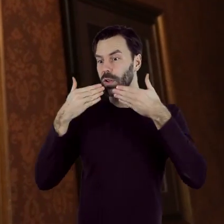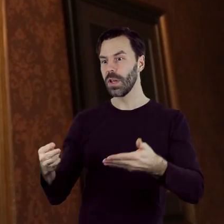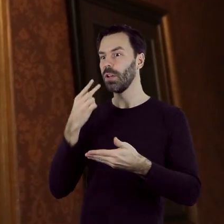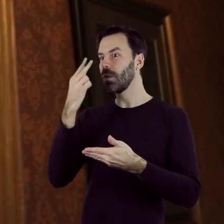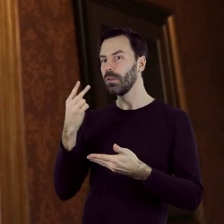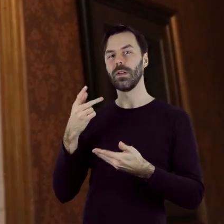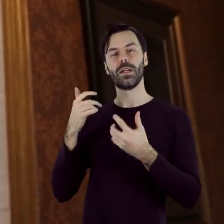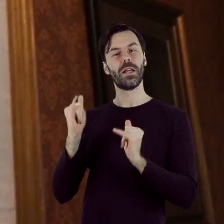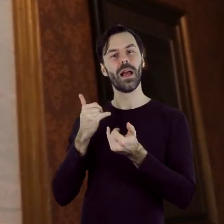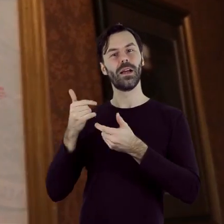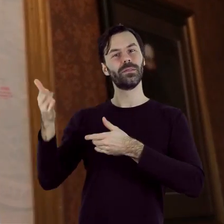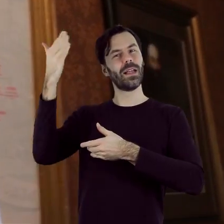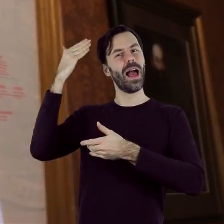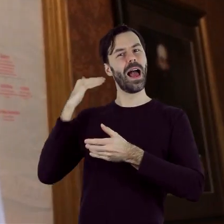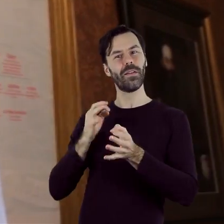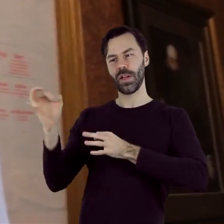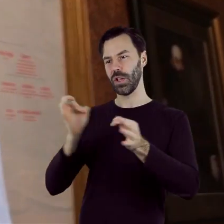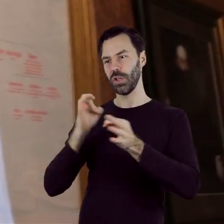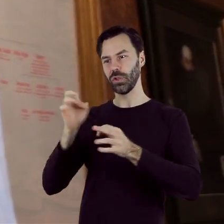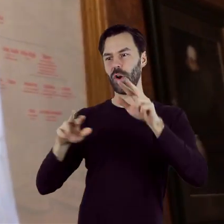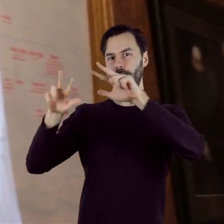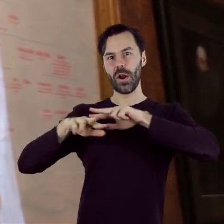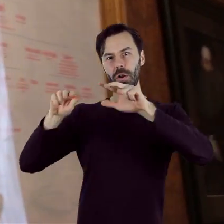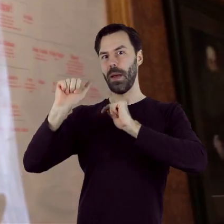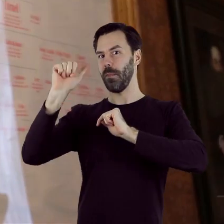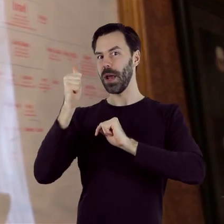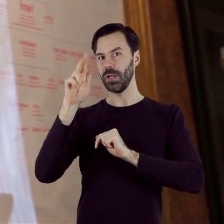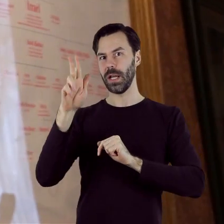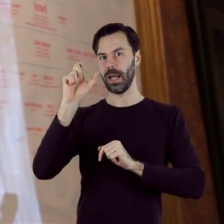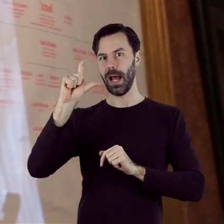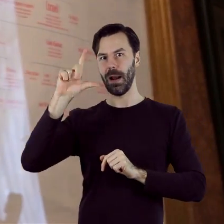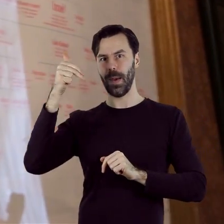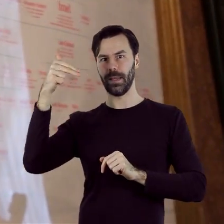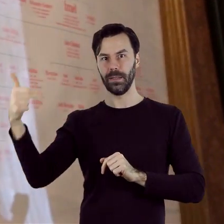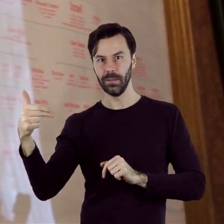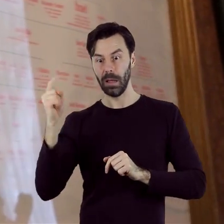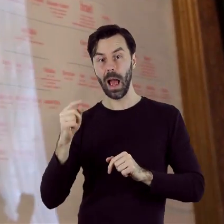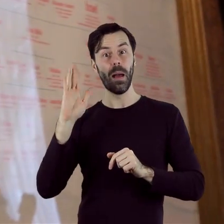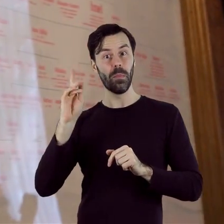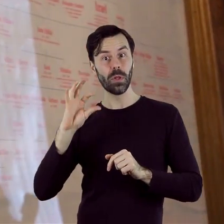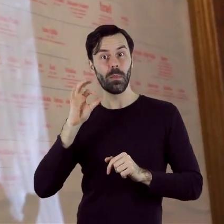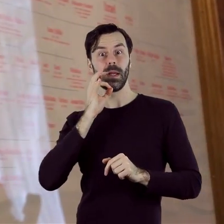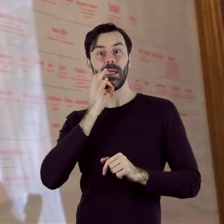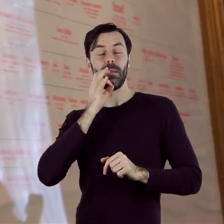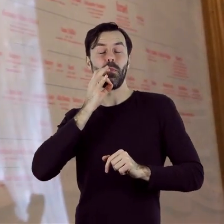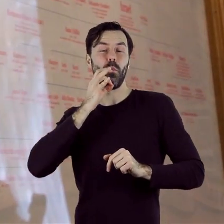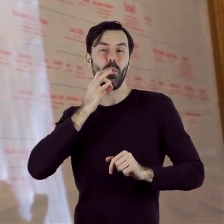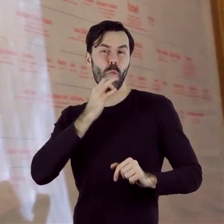dzieje już od protoplasty rodu Kalmana Poznańskiego, aż po jego najmłodszych, współcześnie żyjących potomków.